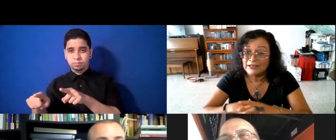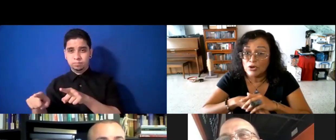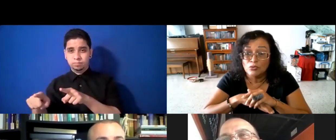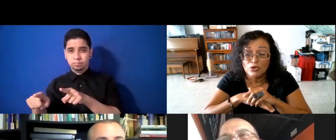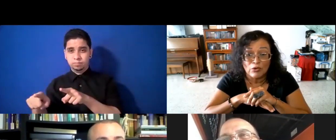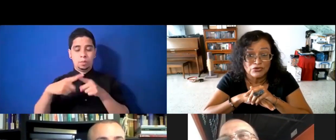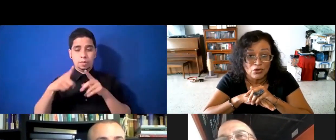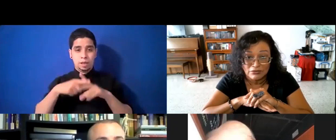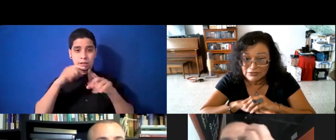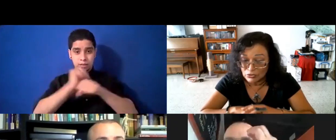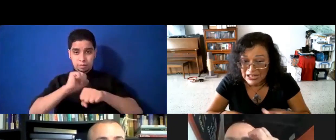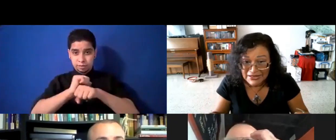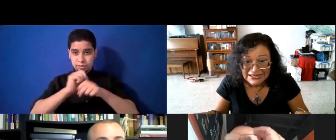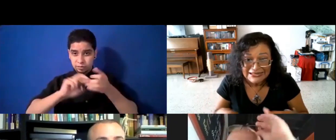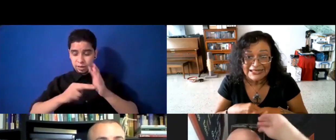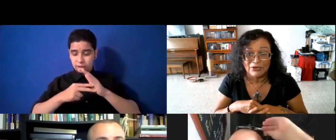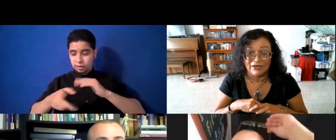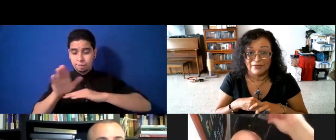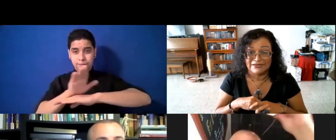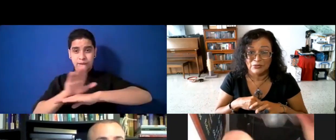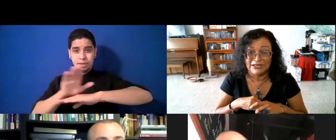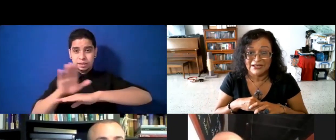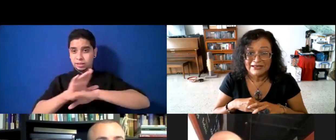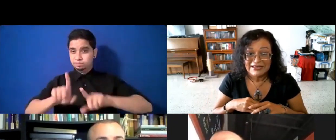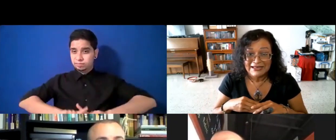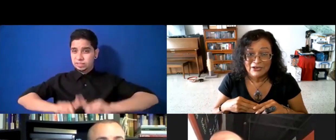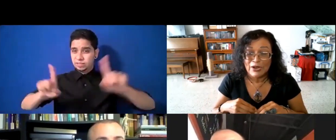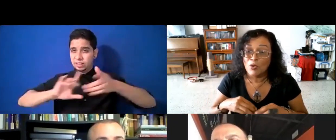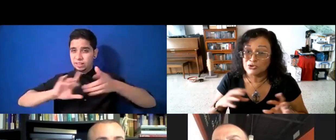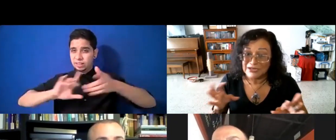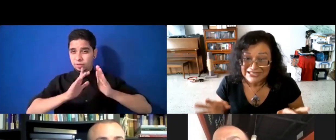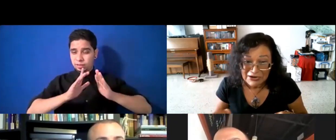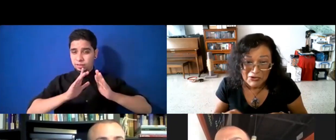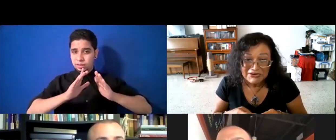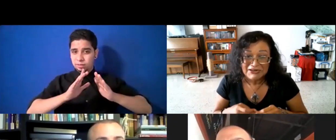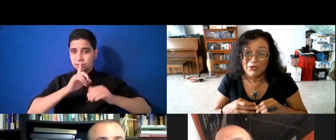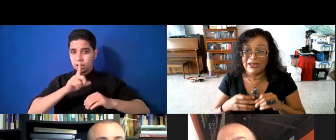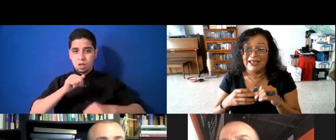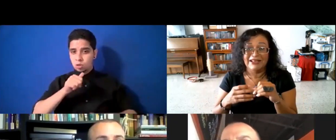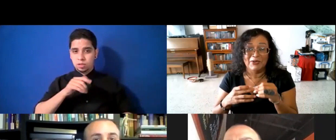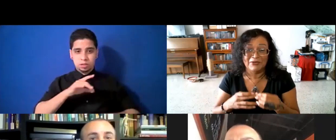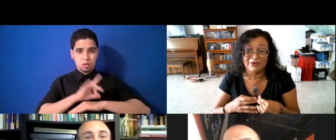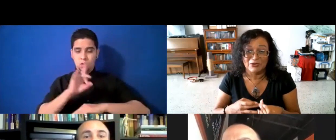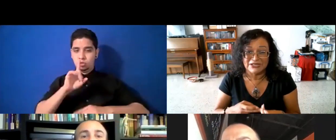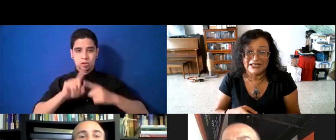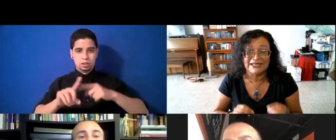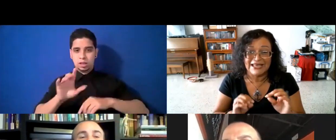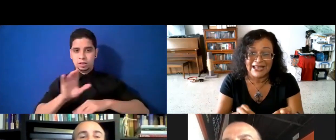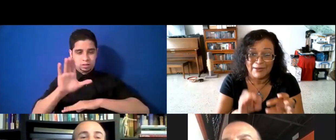esto es un negocio, totalmente distinto, a la farmacéutica, no es un 8 a 5, no es, no es una cosa, de que llegué,